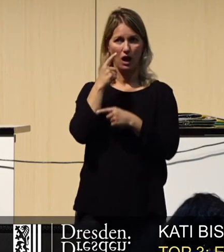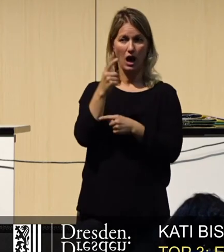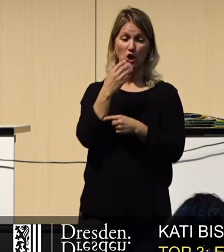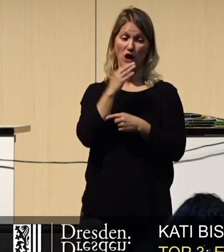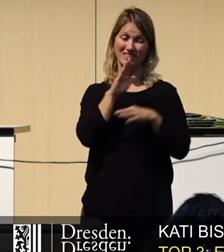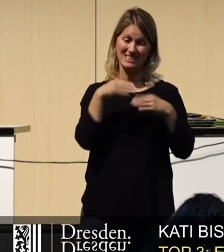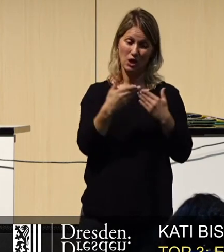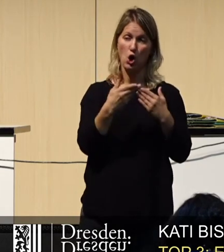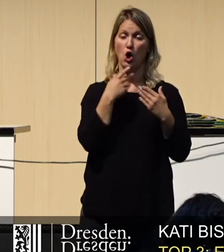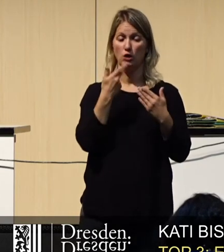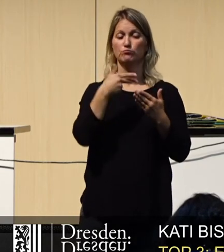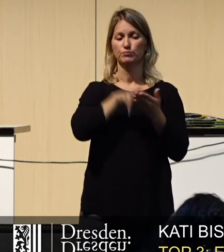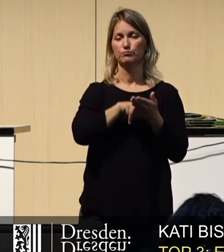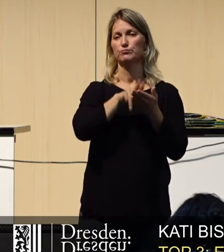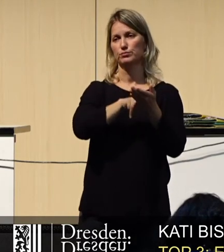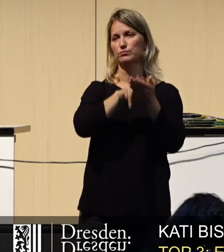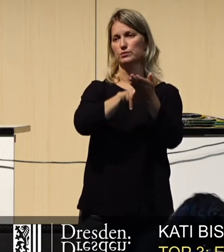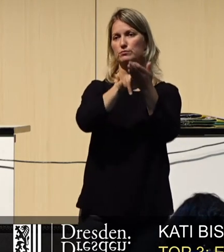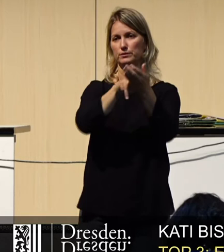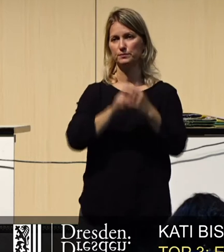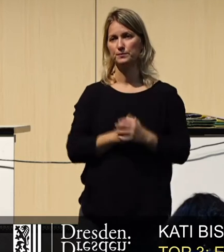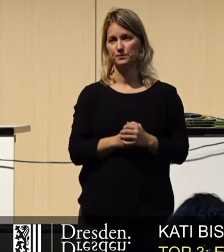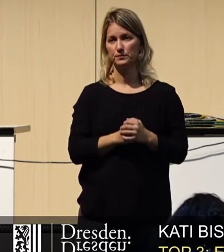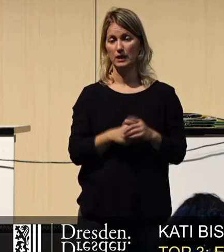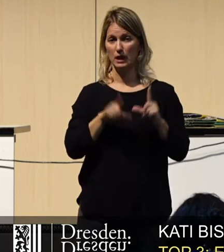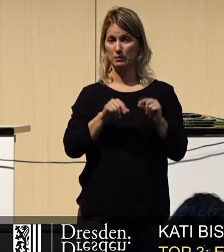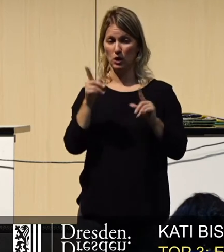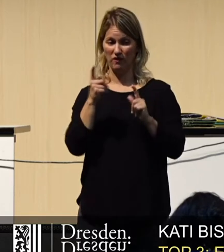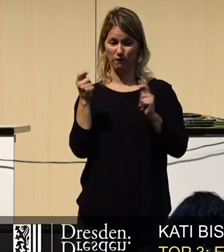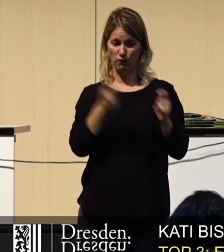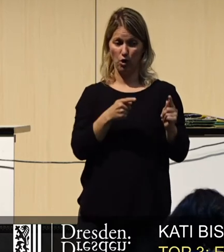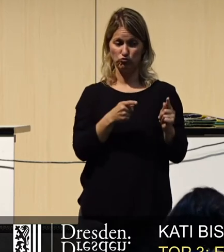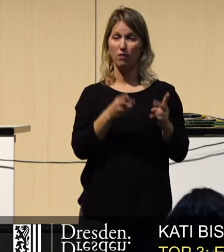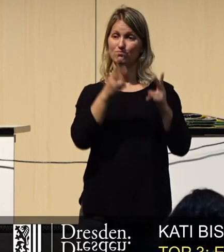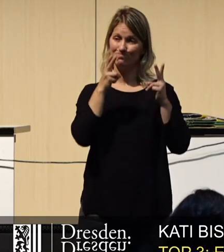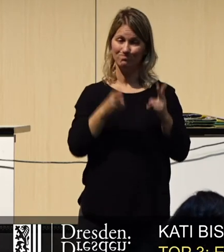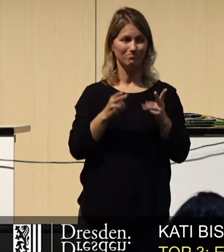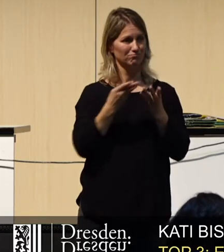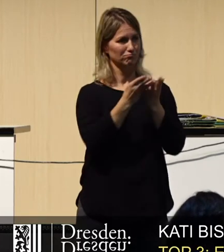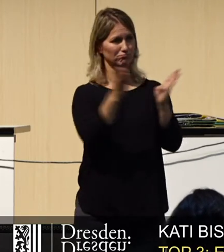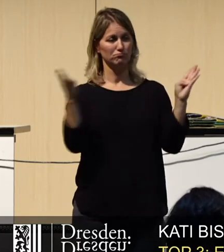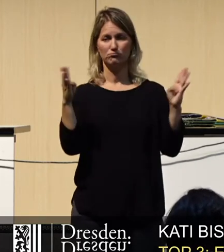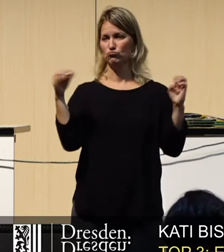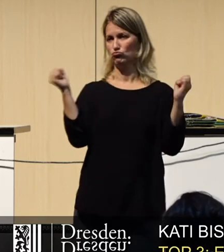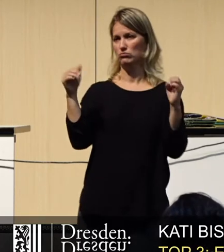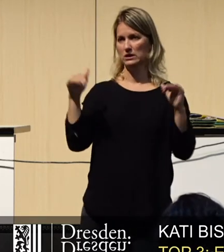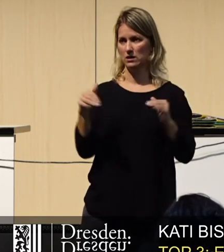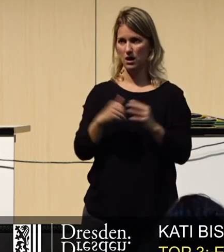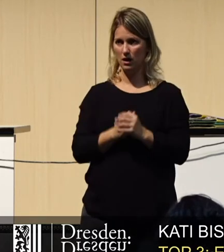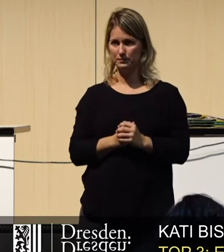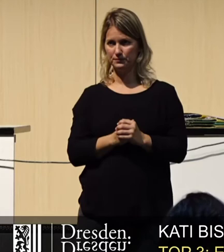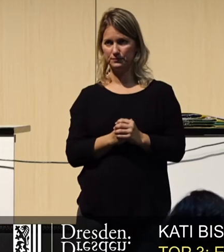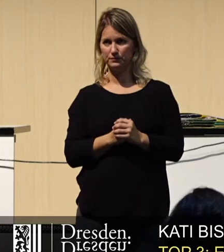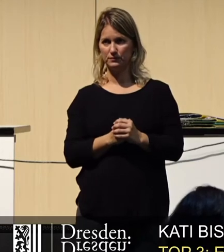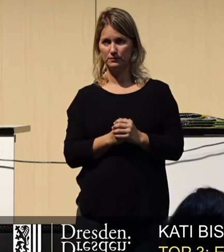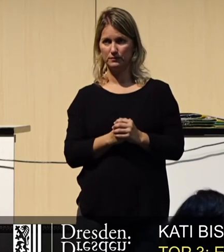bestätigt worden. Das heißt, dieser Vorschlag steht tatsächlich auf beiden Füßen. Warum haben wir